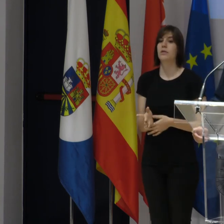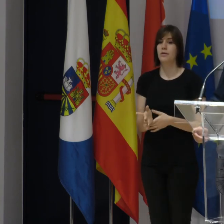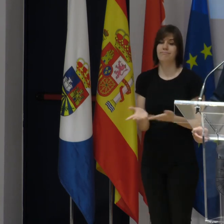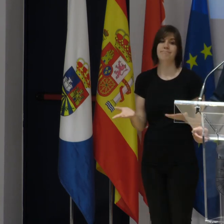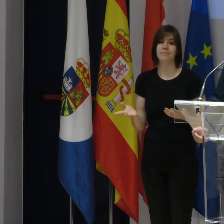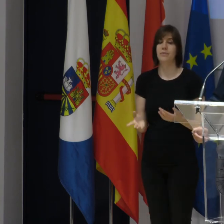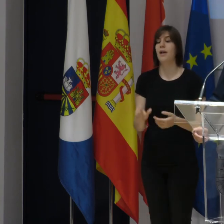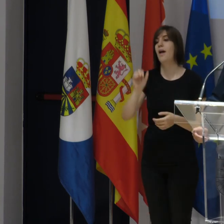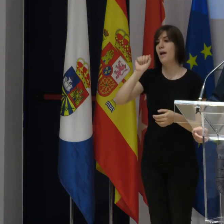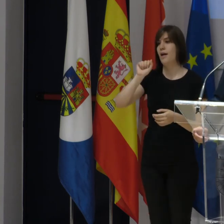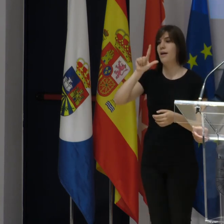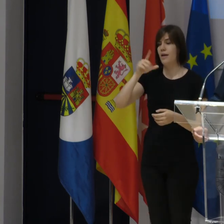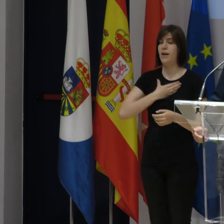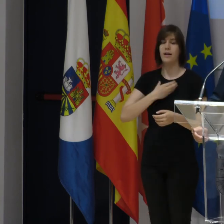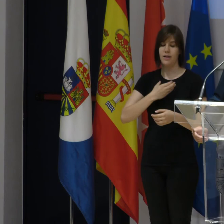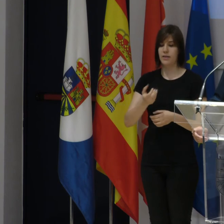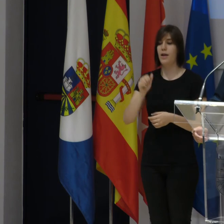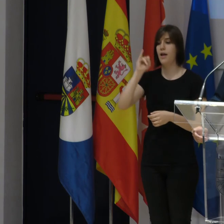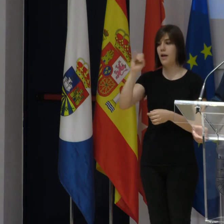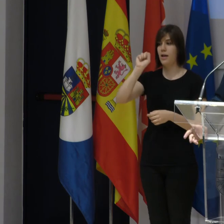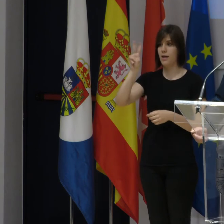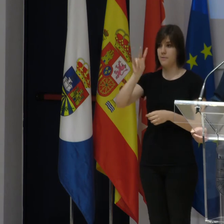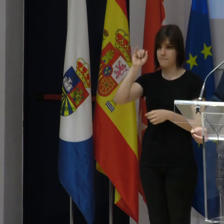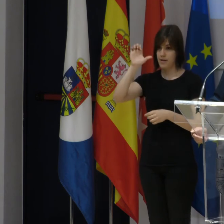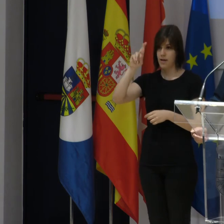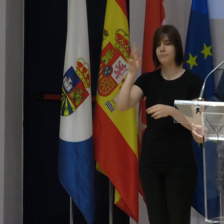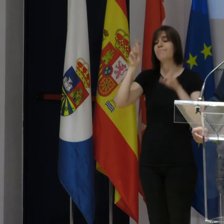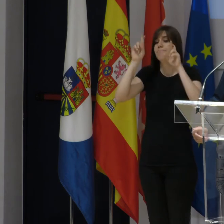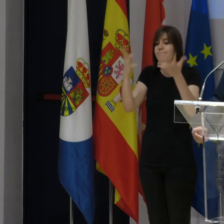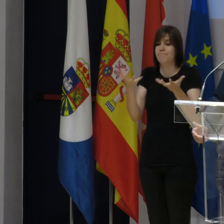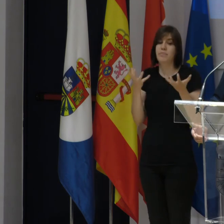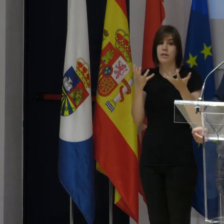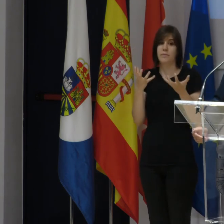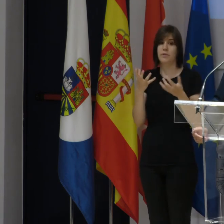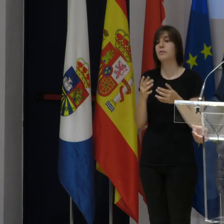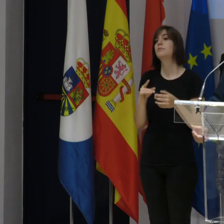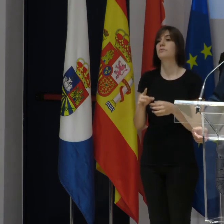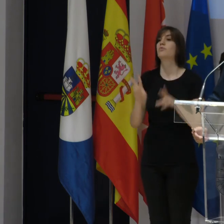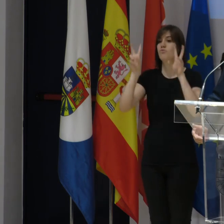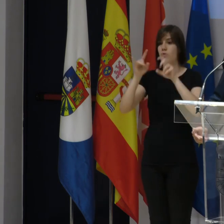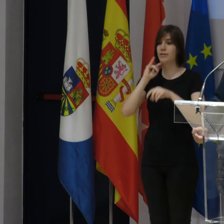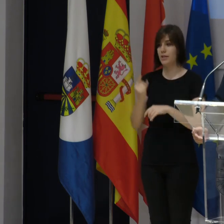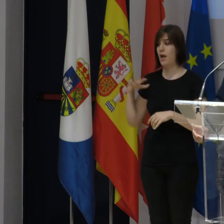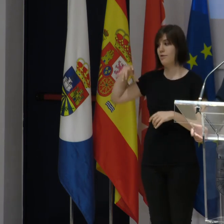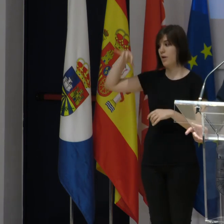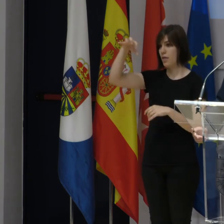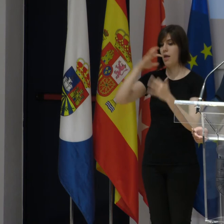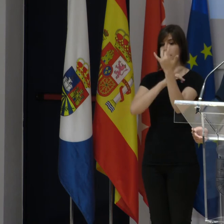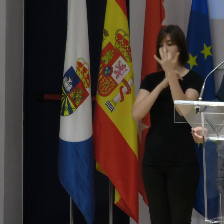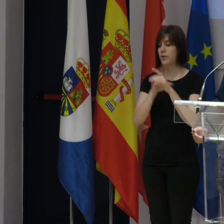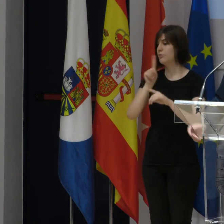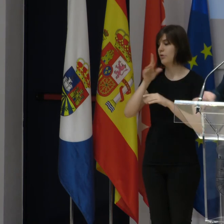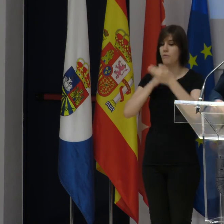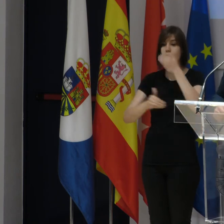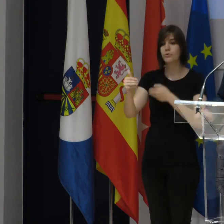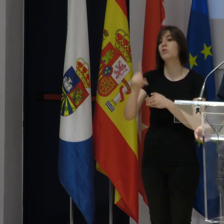excelentísimo alcalde Javier Ayala. Y esperamos que el premio sirva para impulsar las nuevas tecnologías como son los drones y la informática, que no solo son el